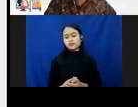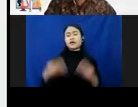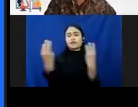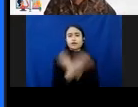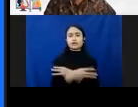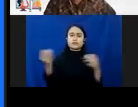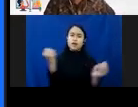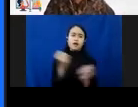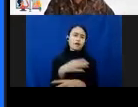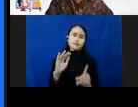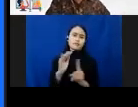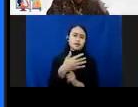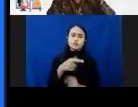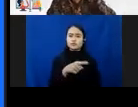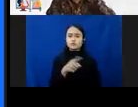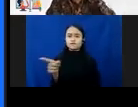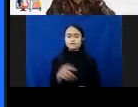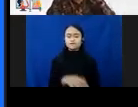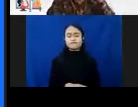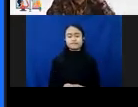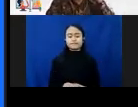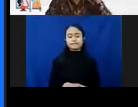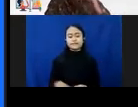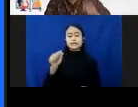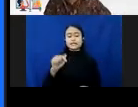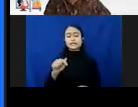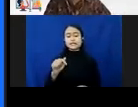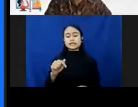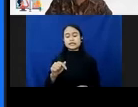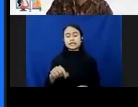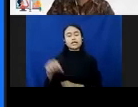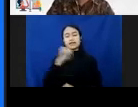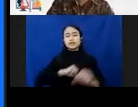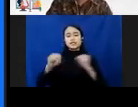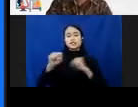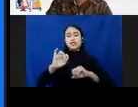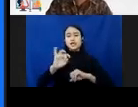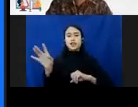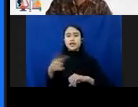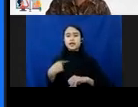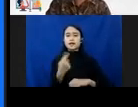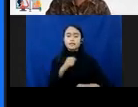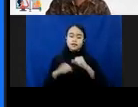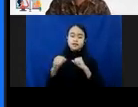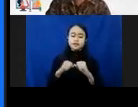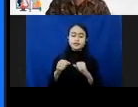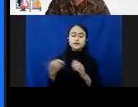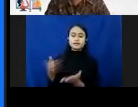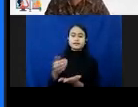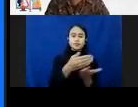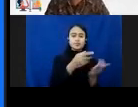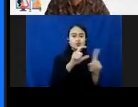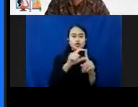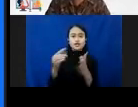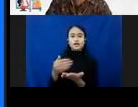dirinya. Nah, ini bentuk lain kegiatan intervensi yang kami lakukan. Ada pengumpulan data. Tadi itu riset